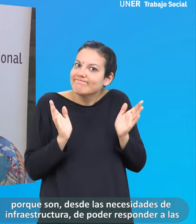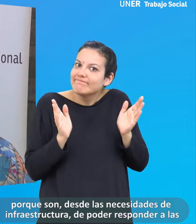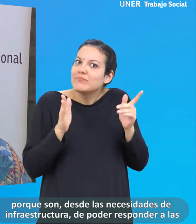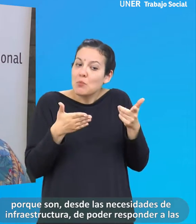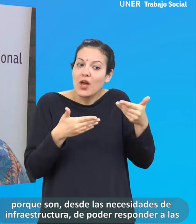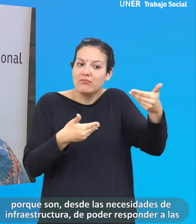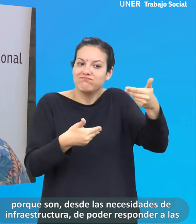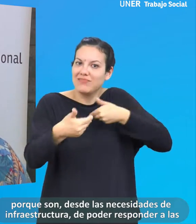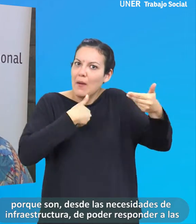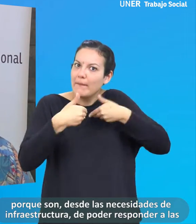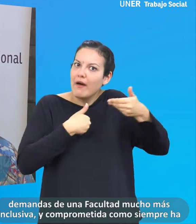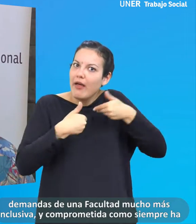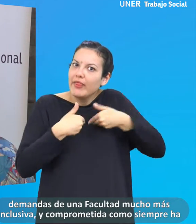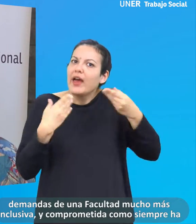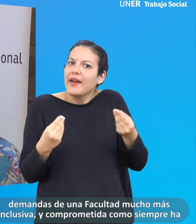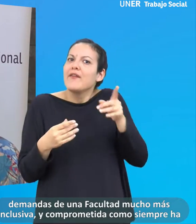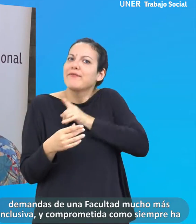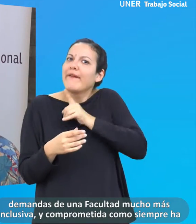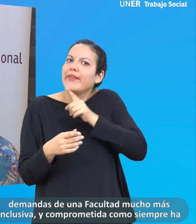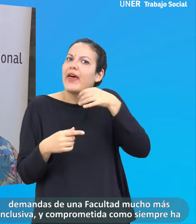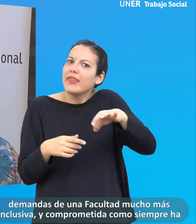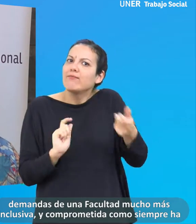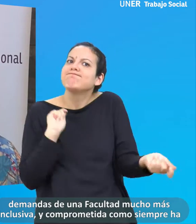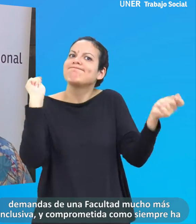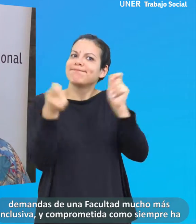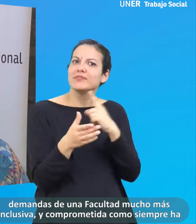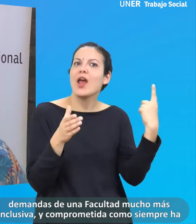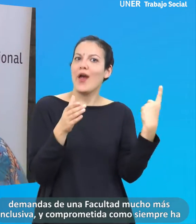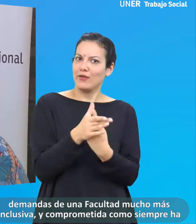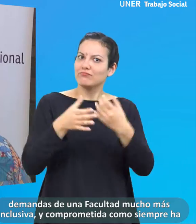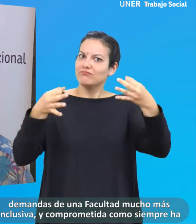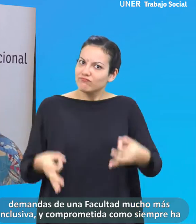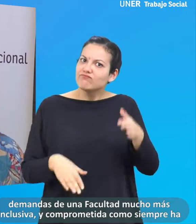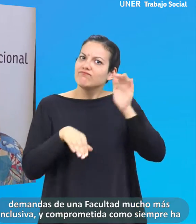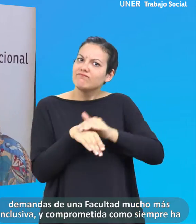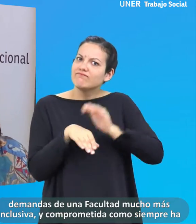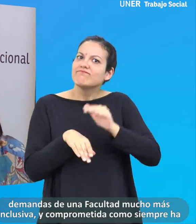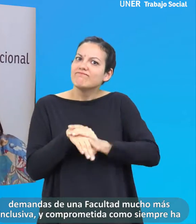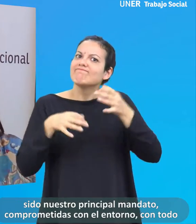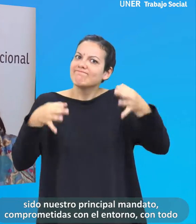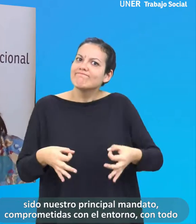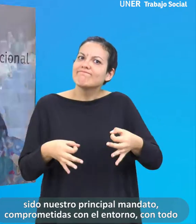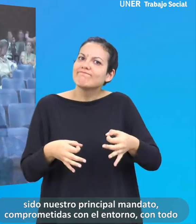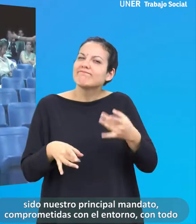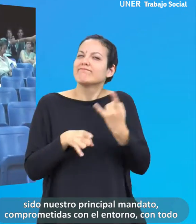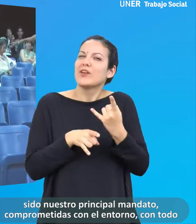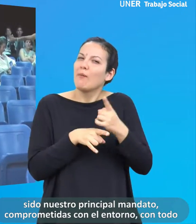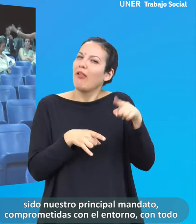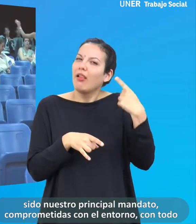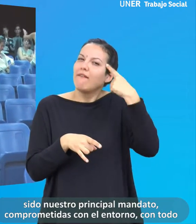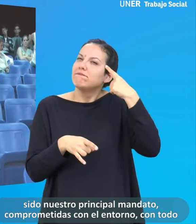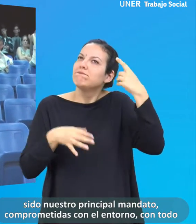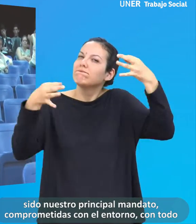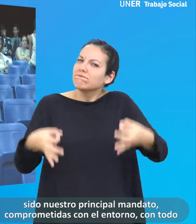de poder responder a las demandas de una Facultad mucho más inclusiva y comprometida, como siempre ha sido